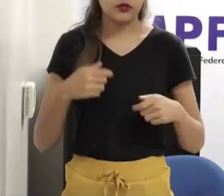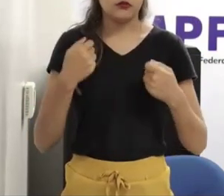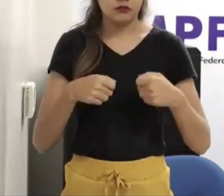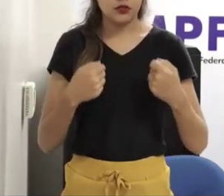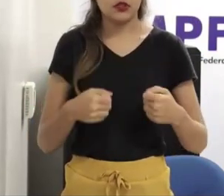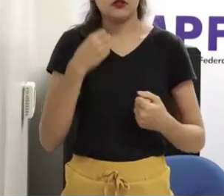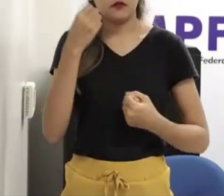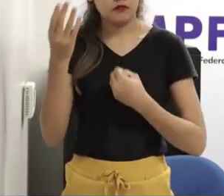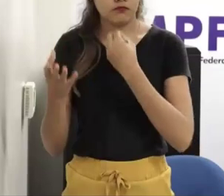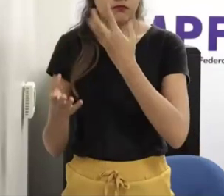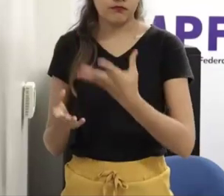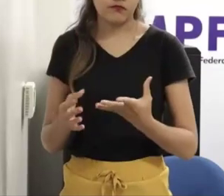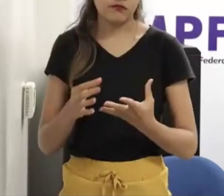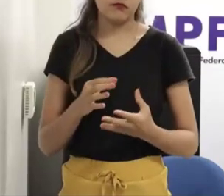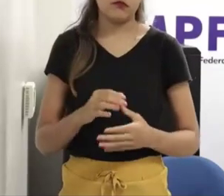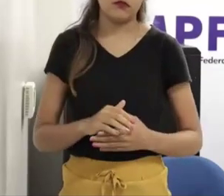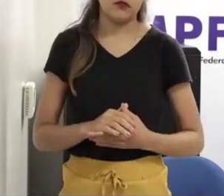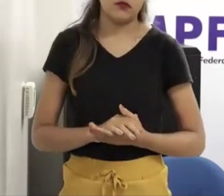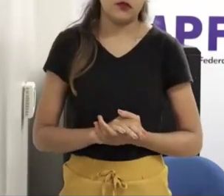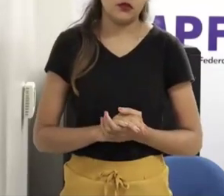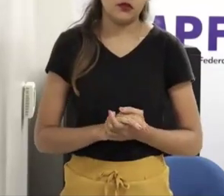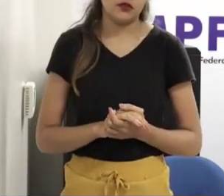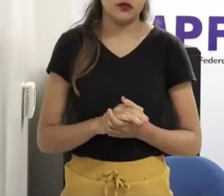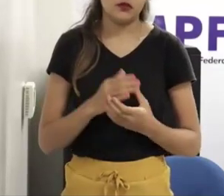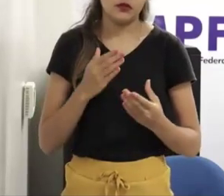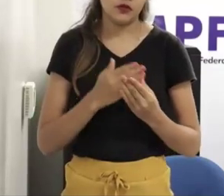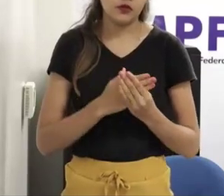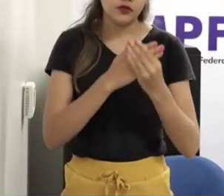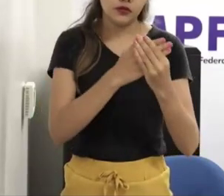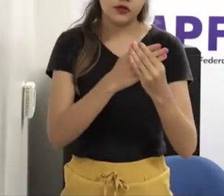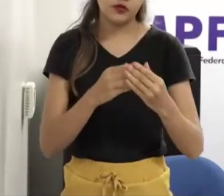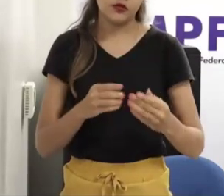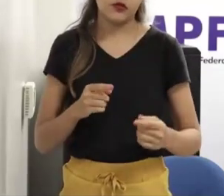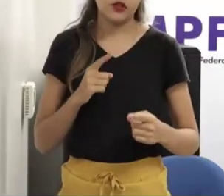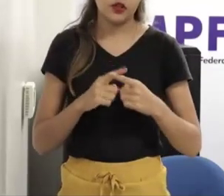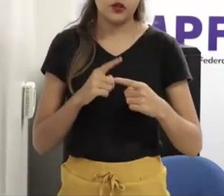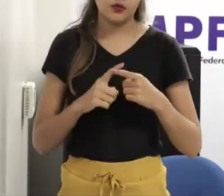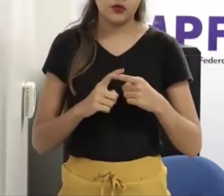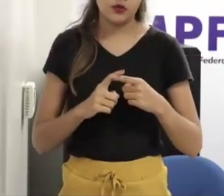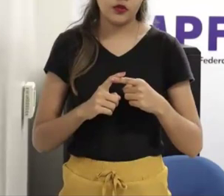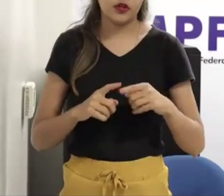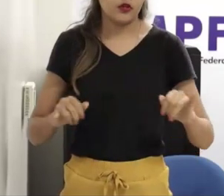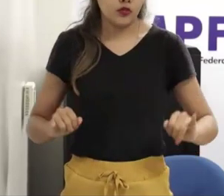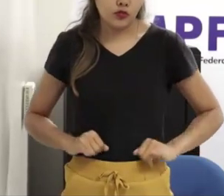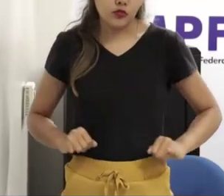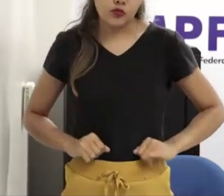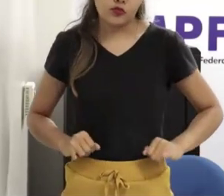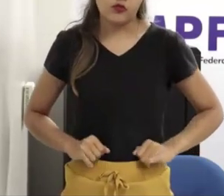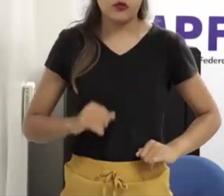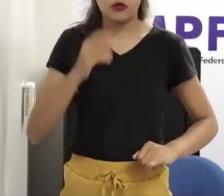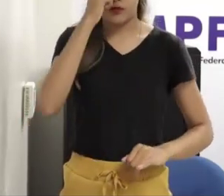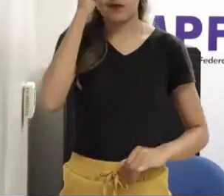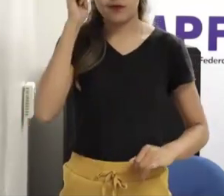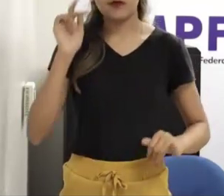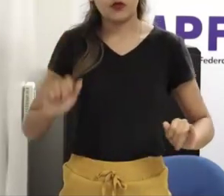incendeia a família inteira, e pode ser muito deletério, para a vítima, né? No caso do crime virtual, a gente,